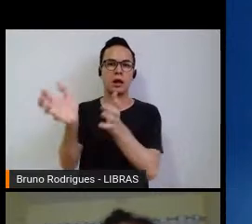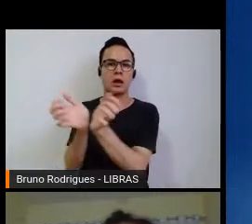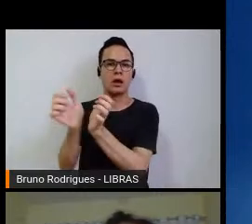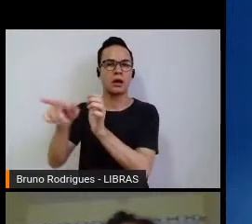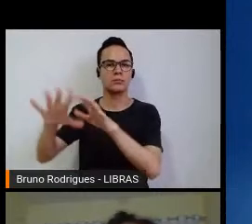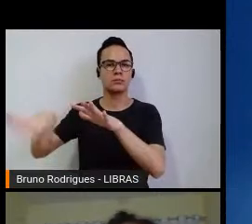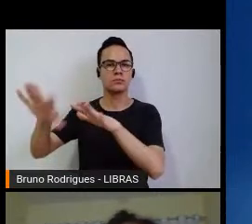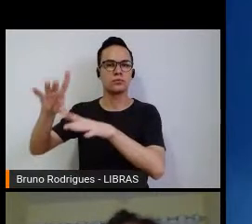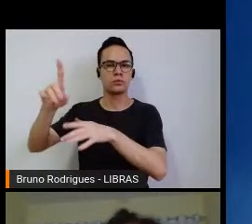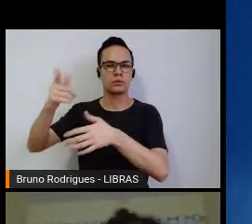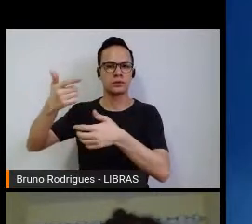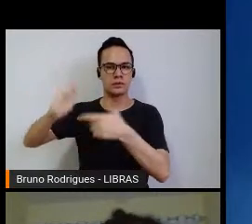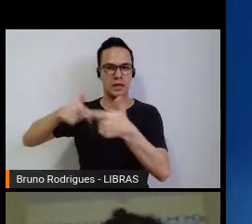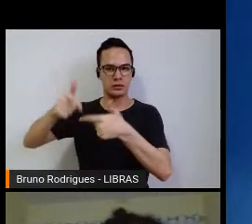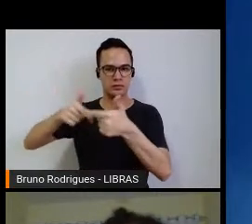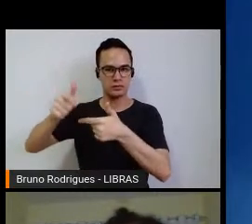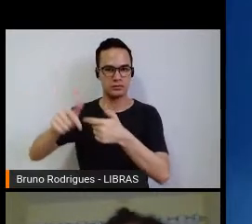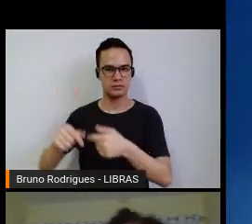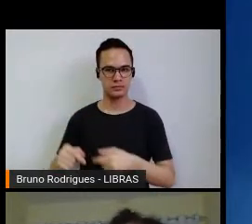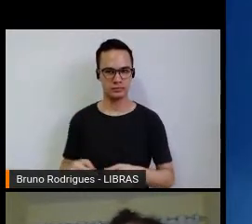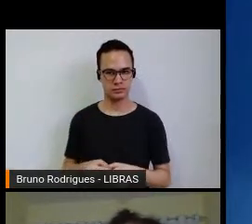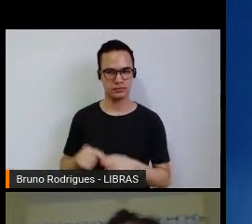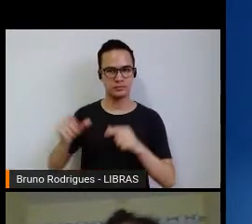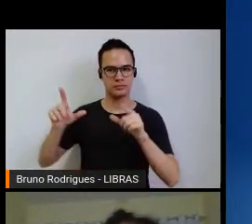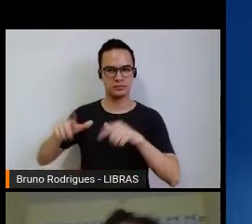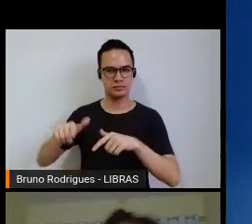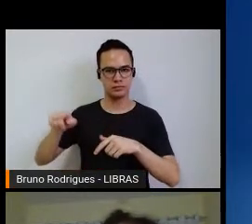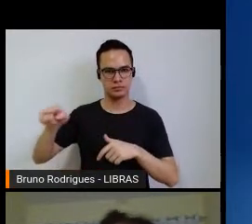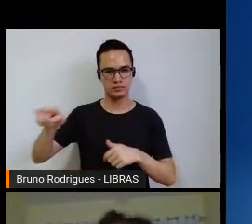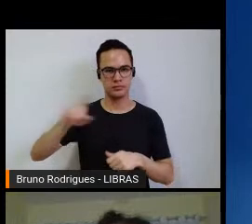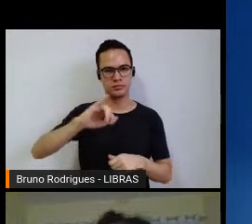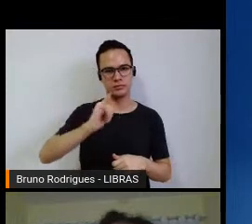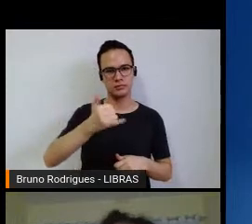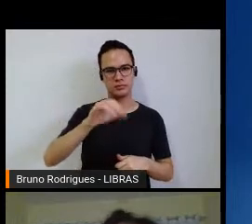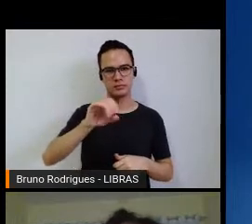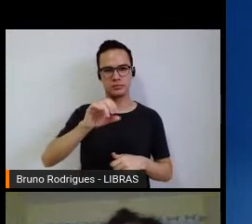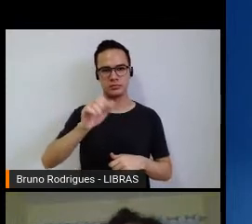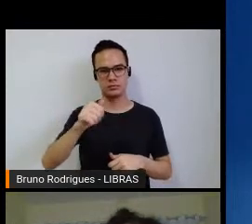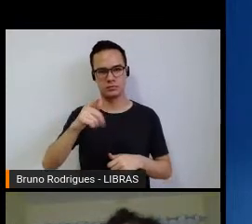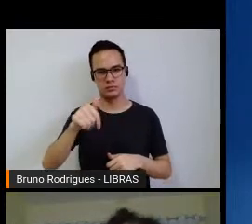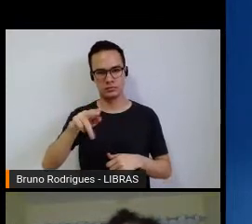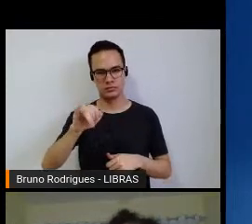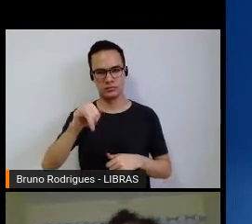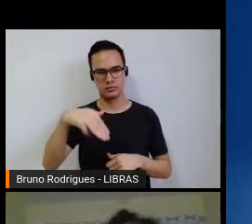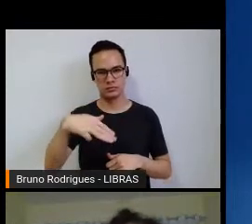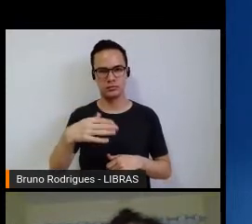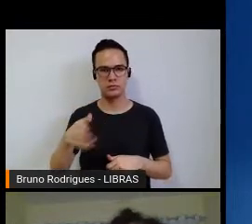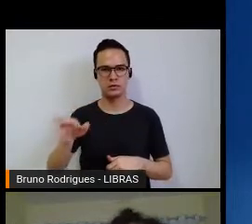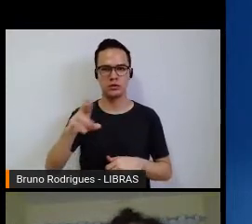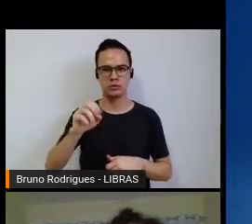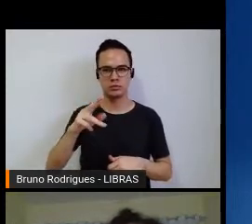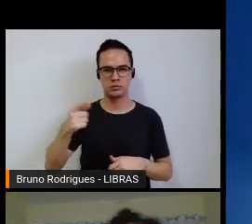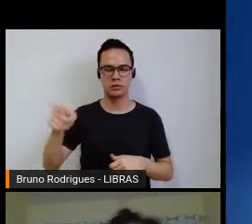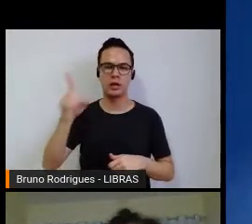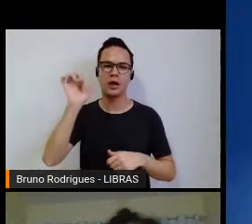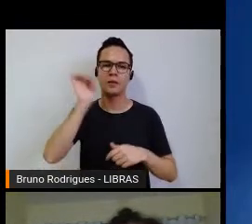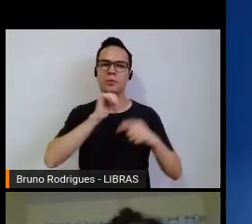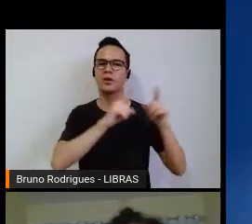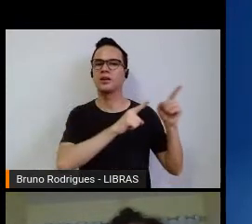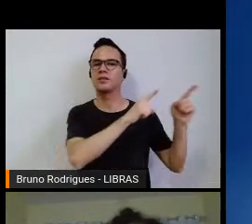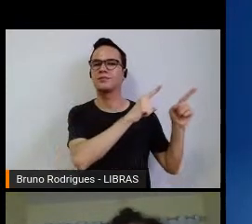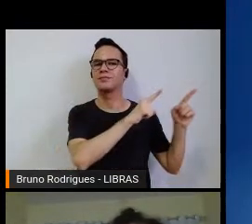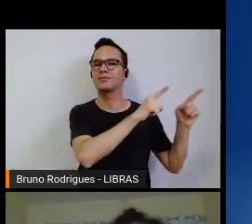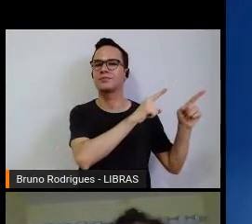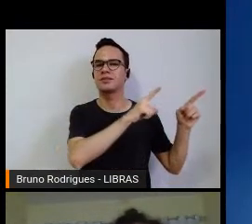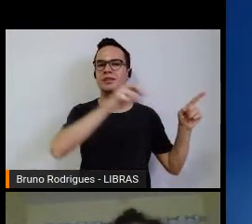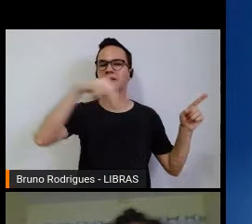região, desse bairro chamado Joaquim Romão e essa figura acima é a Nara Rúbia Chaves